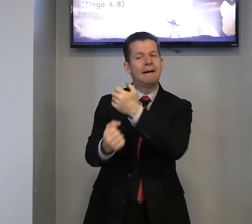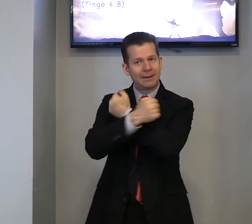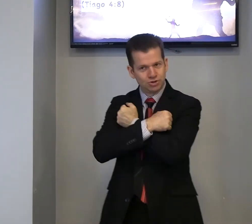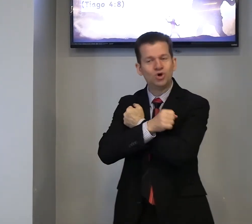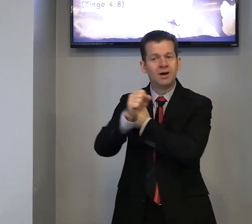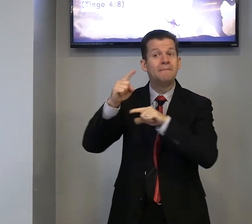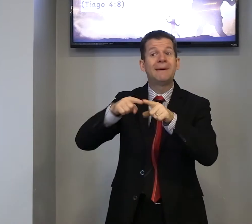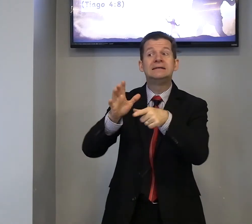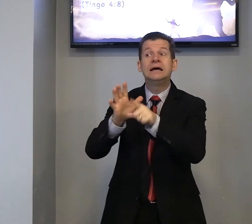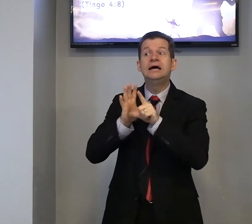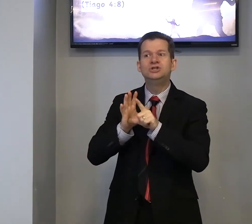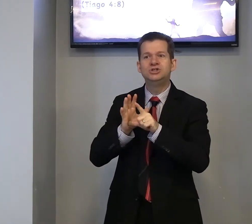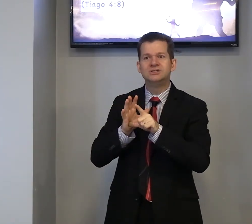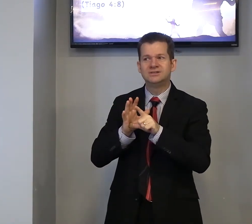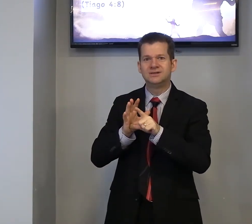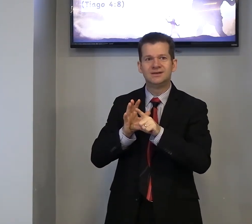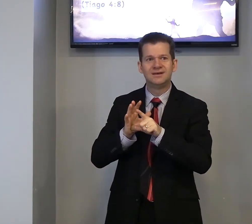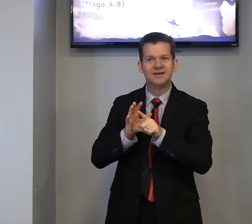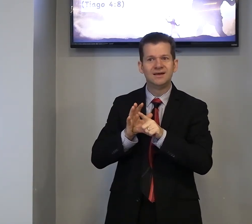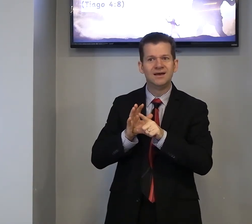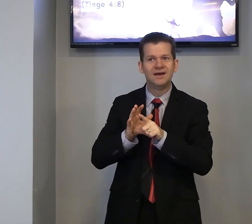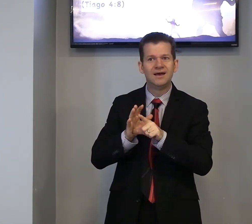abraçou, mais antes, antes,